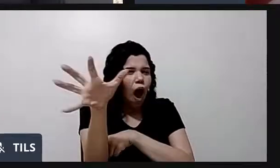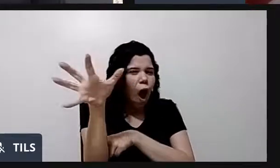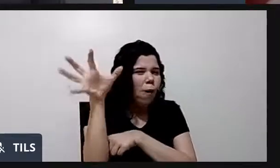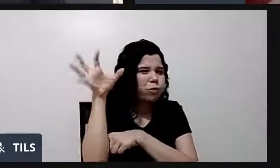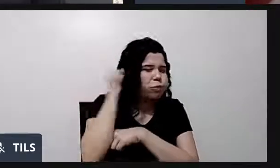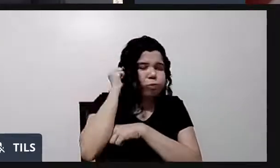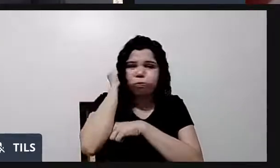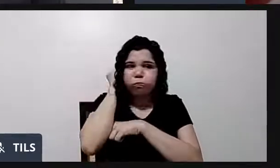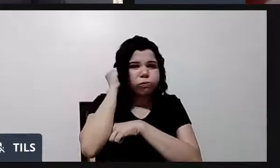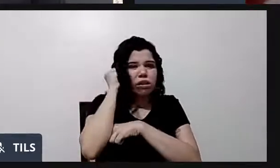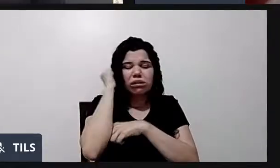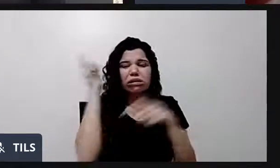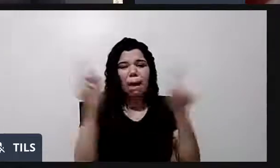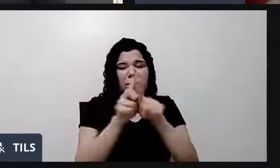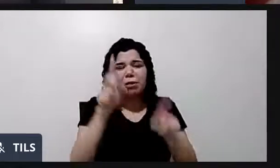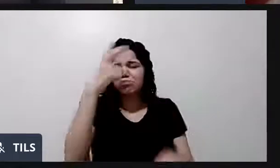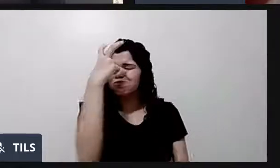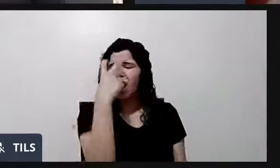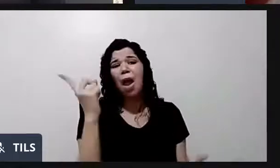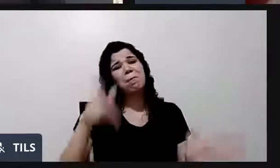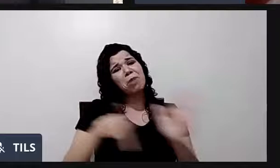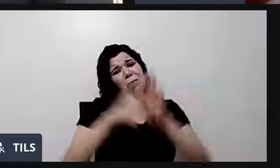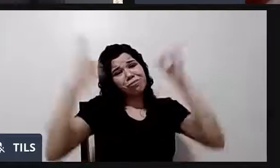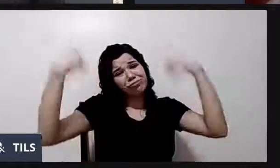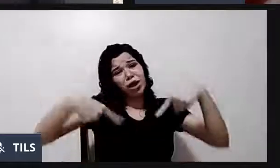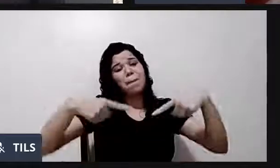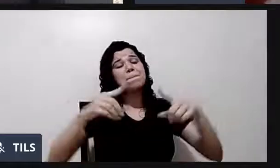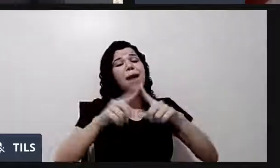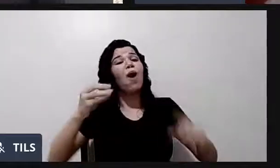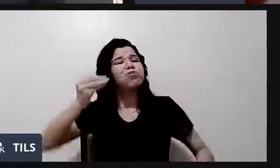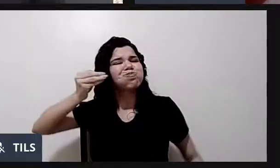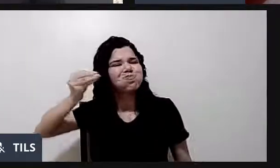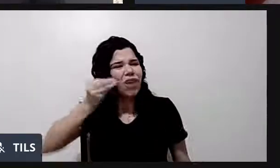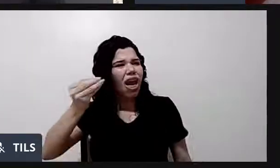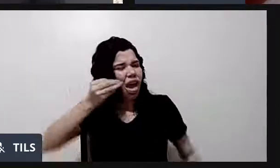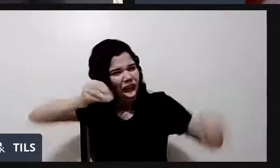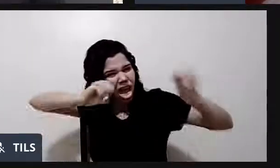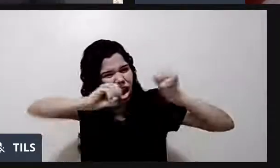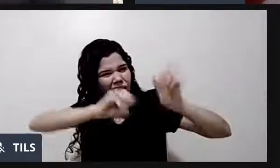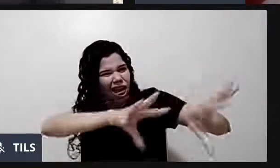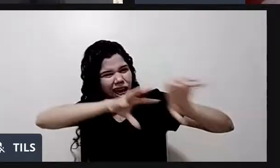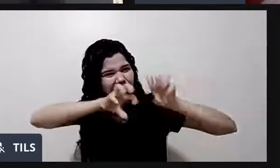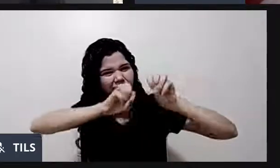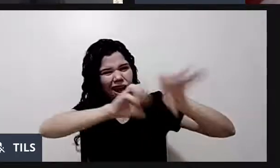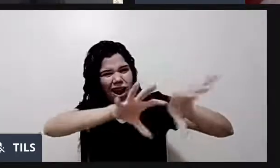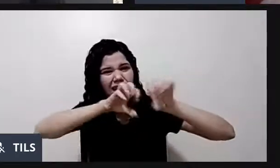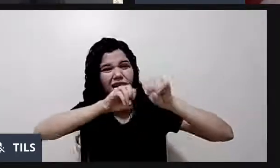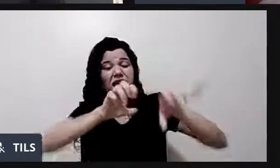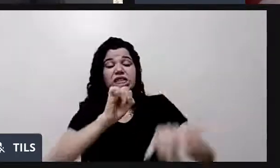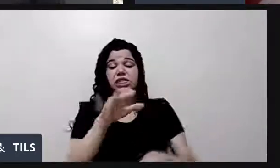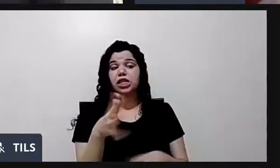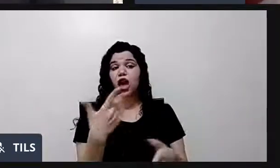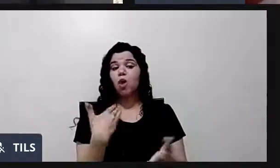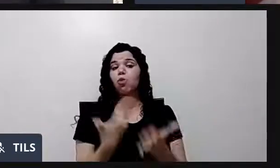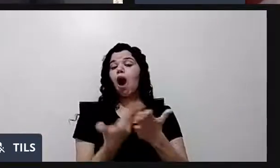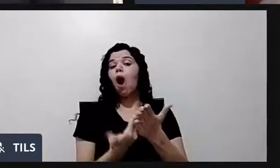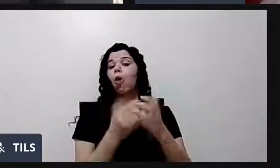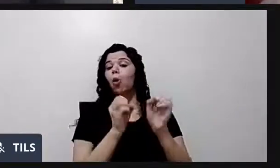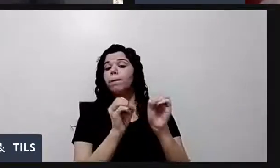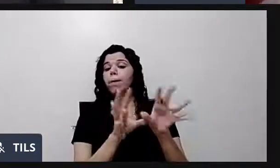Então, eu tento. Pelo menos eu tento. Se eu estivesse dando uma aula, eu iria explicar mais devagarzinho. Por